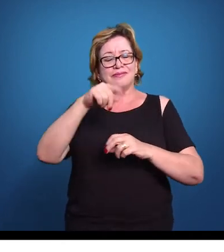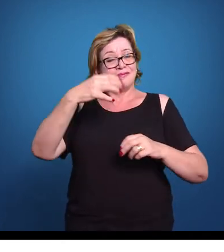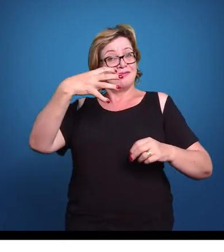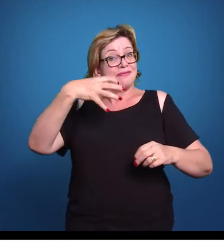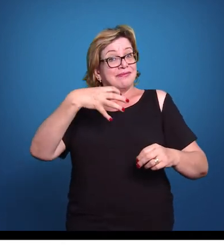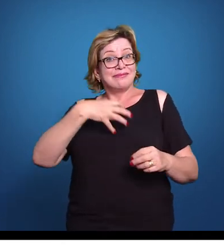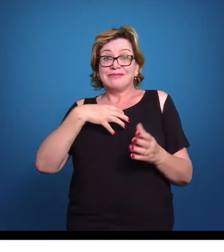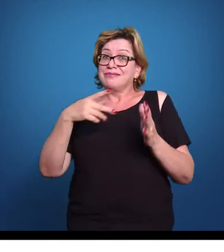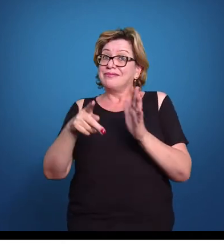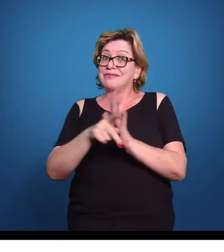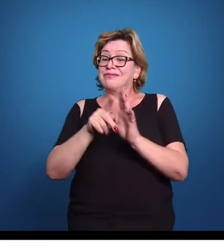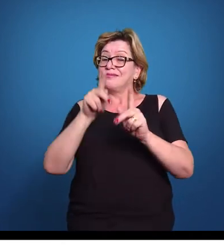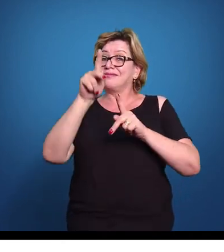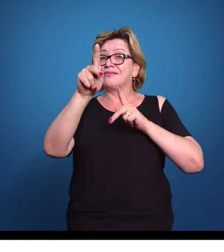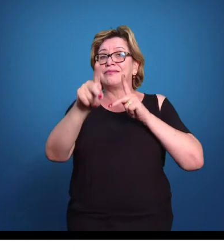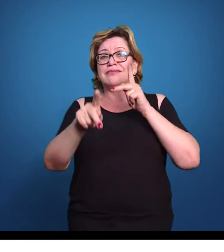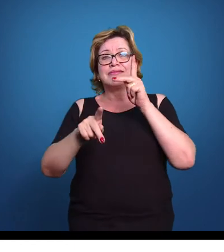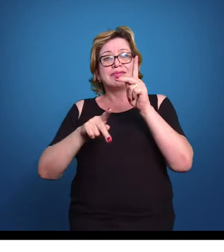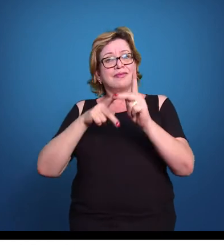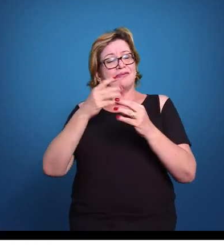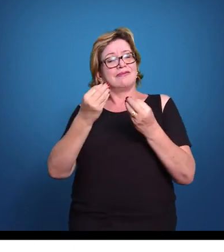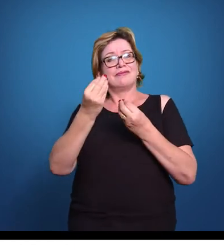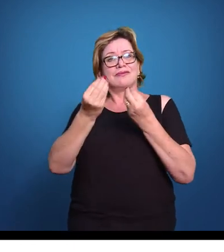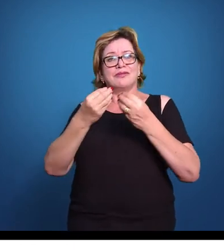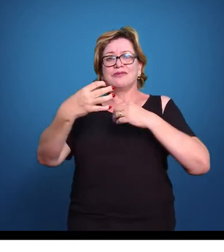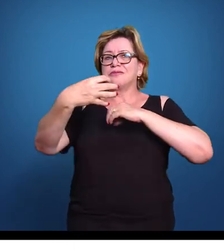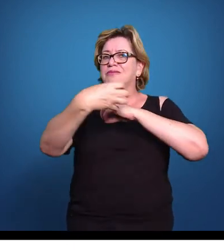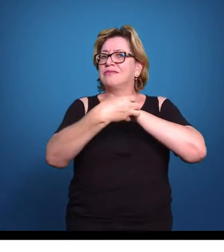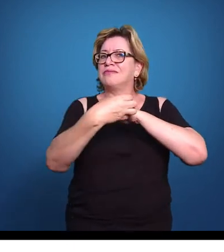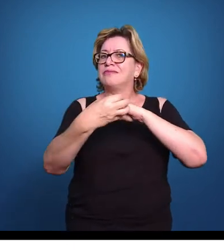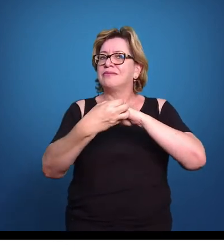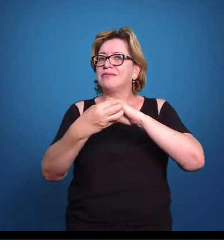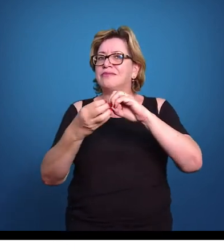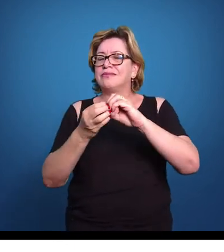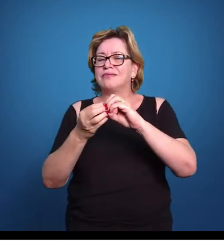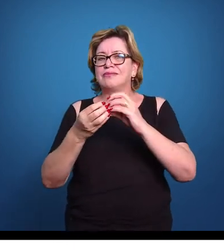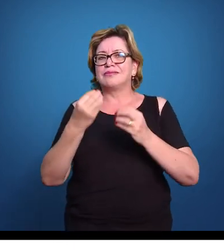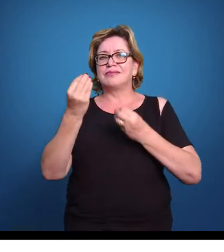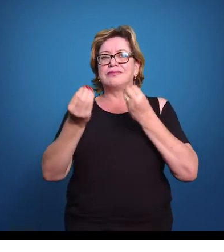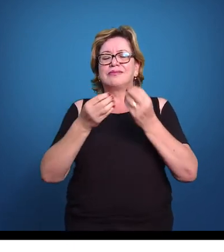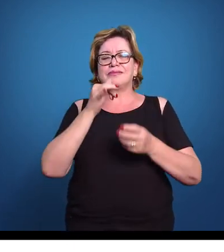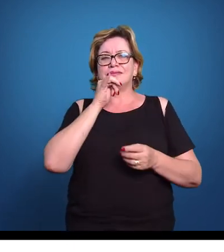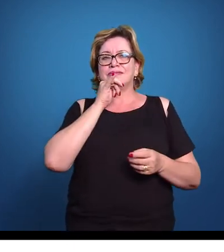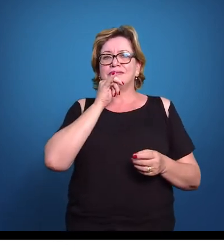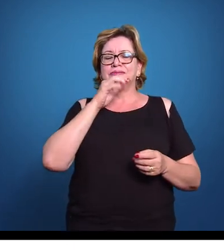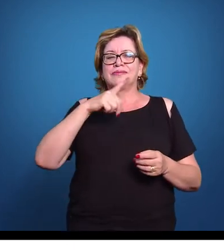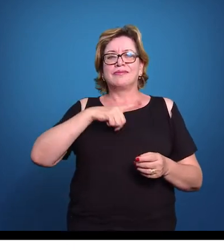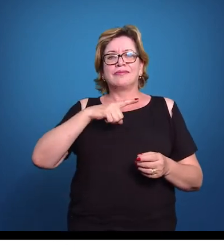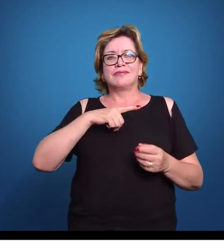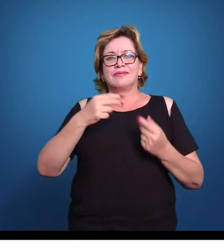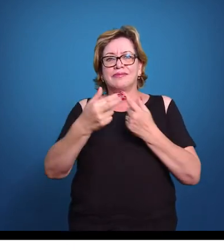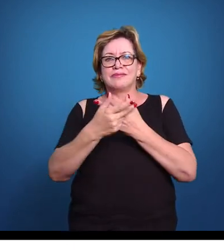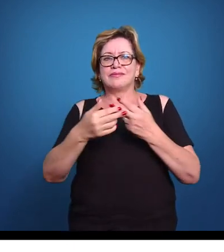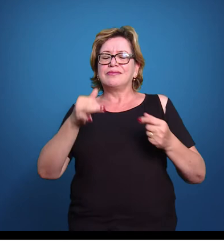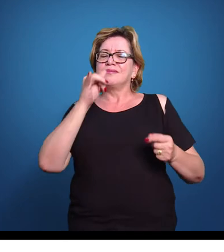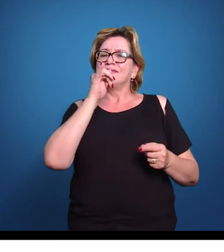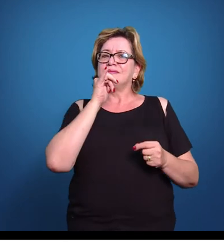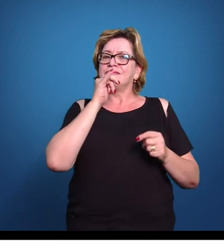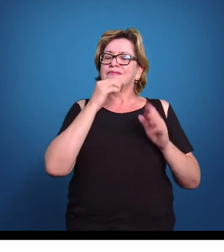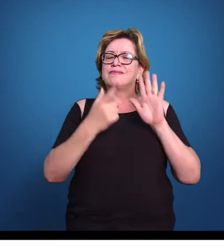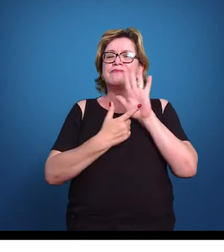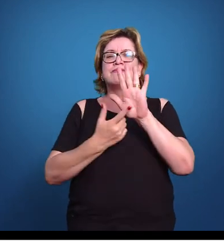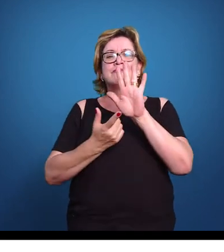ser daquele povo, daquele bairro. Nós temos, por exemplo, alguns exemplos que nós podemos citar.